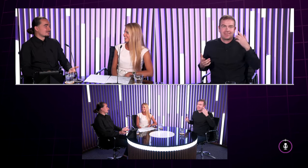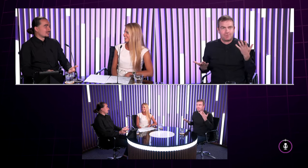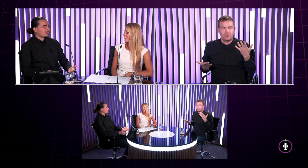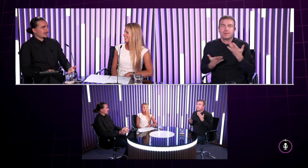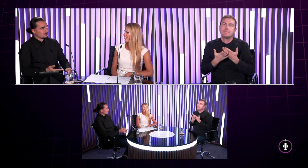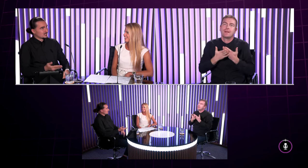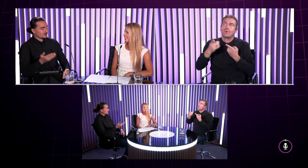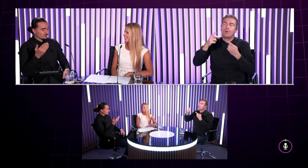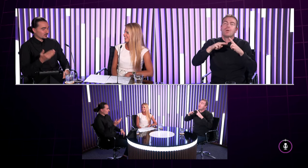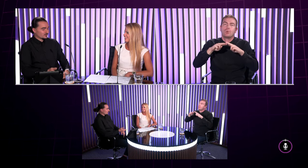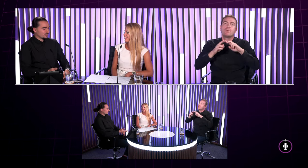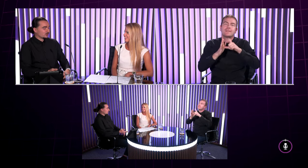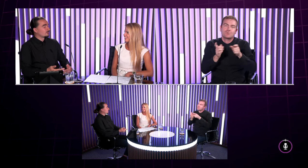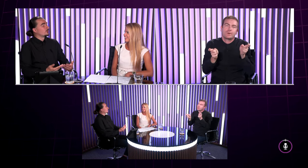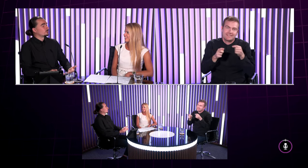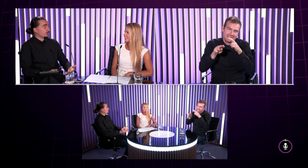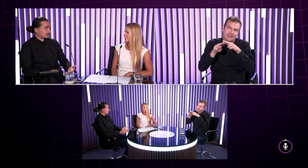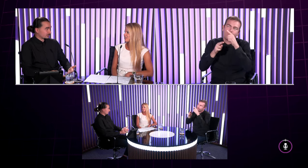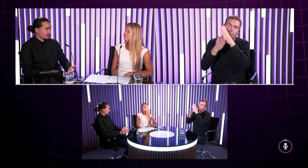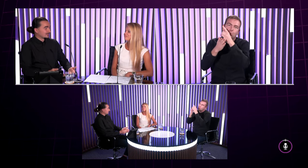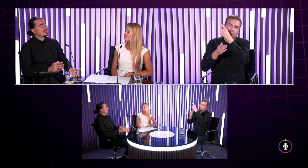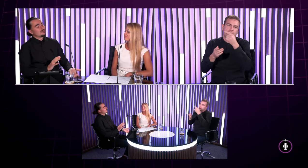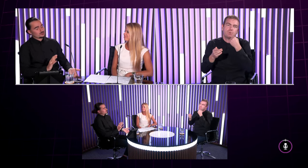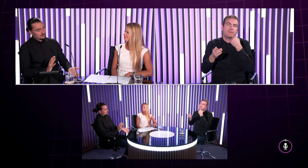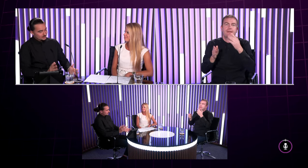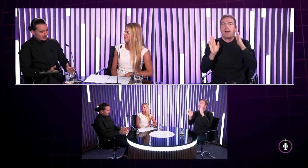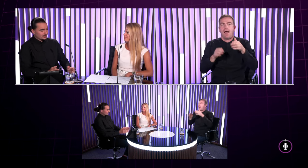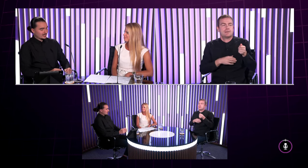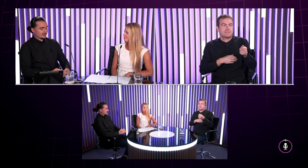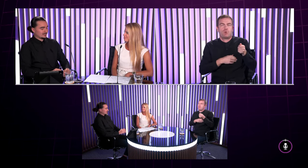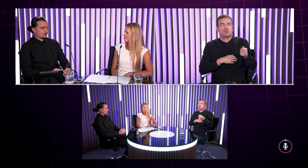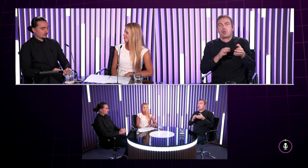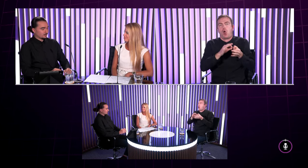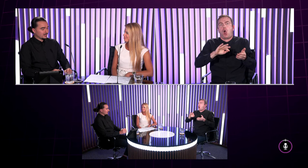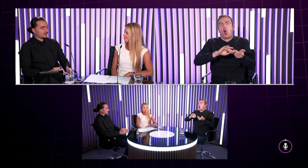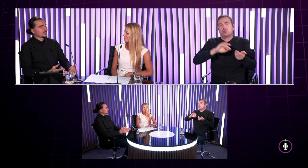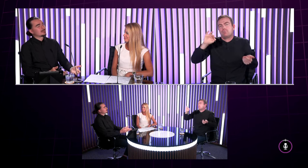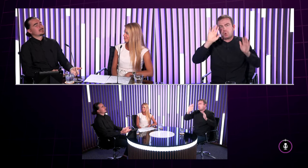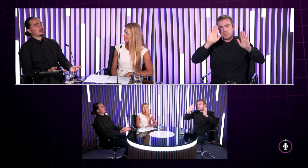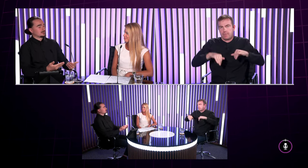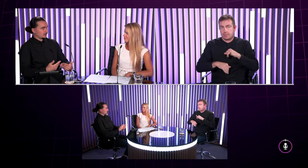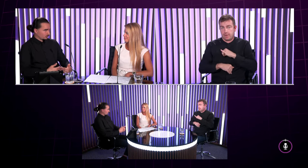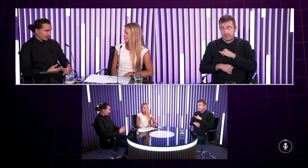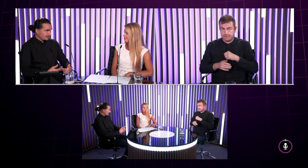a preto vlastne my napríklad musíme vždy po toho navštevu ísť dole lebo majú odpojený zvonček Už teda rodičia ale si ho trošku pomenili